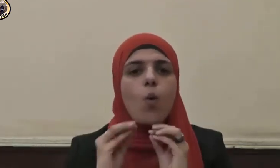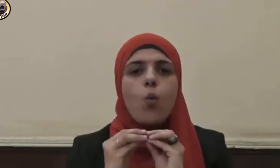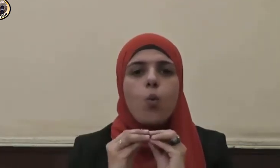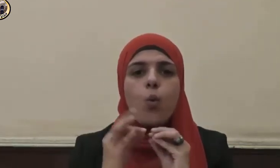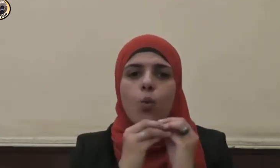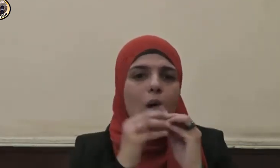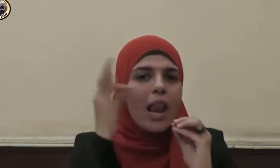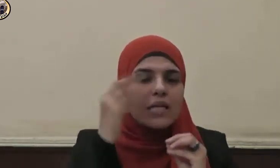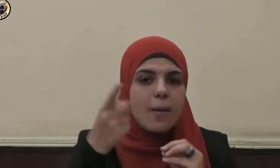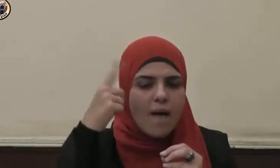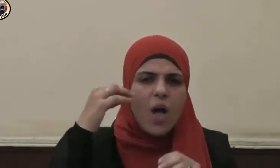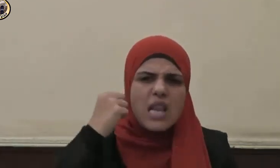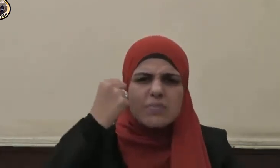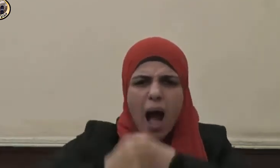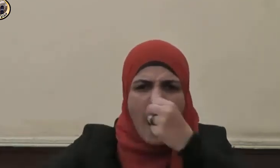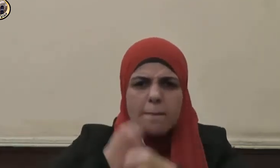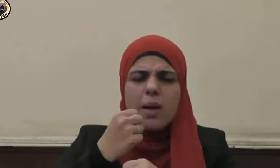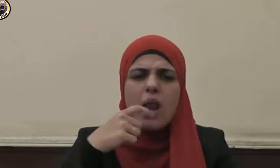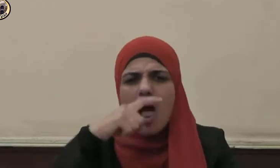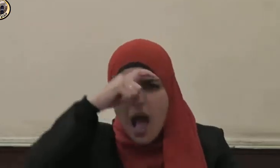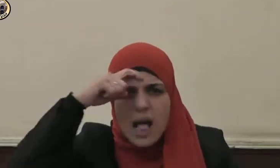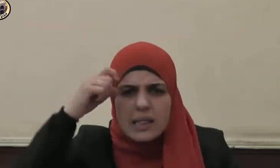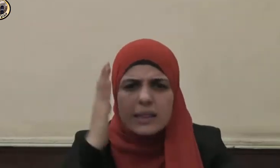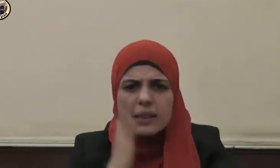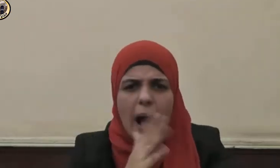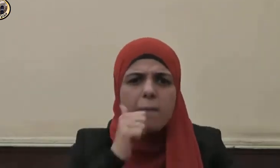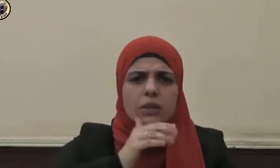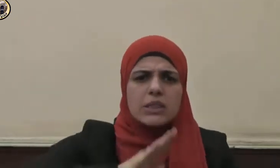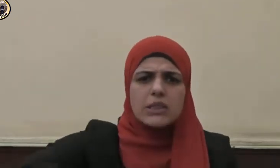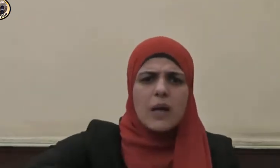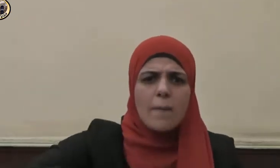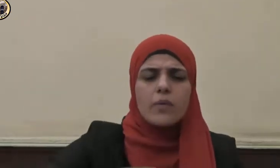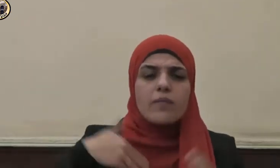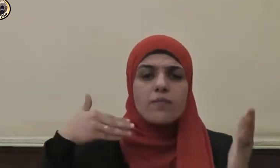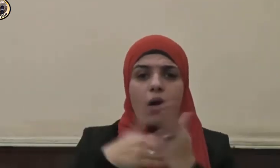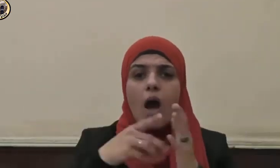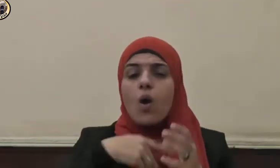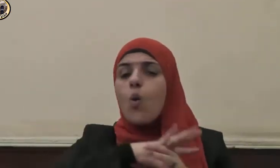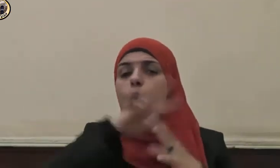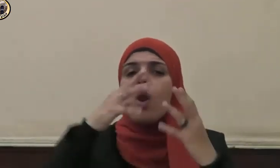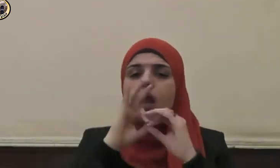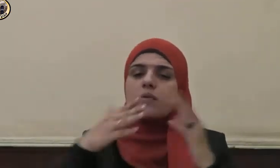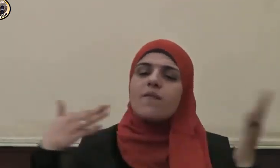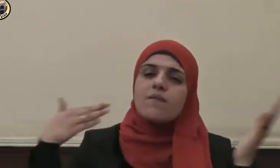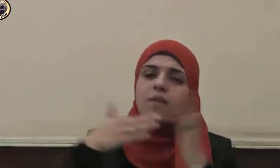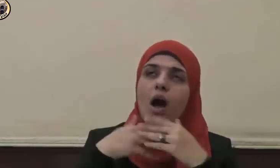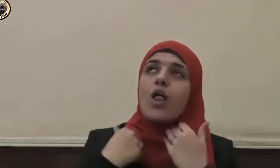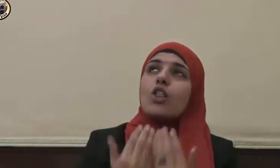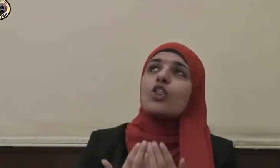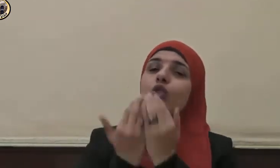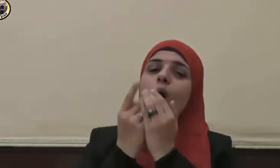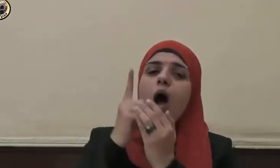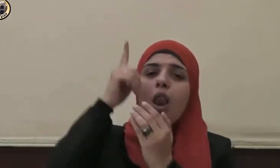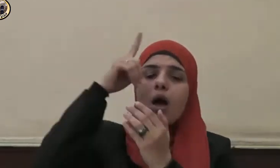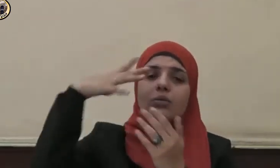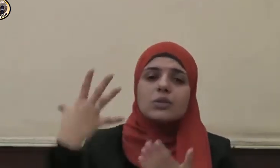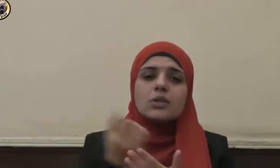طاقته وجهده ويرد الأمر كله لله صاحب التوفيق